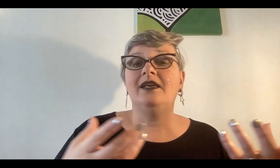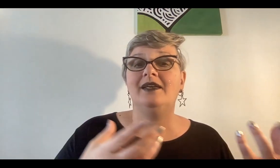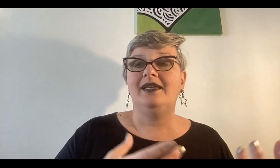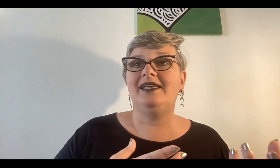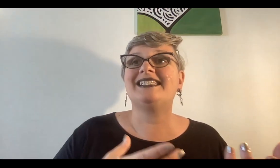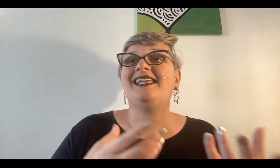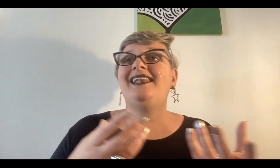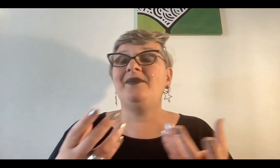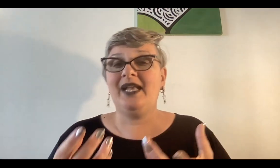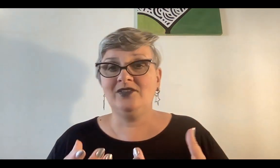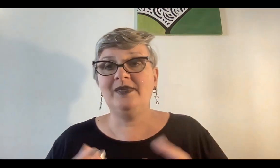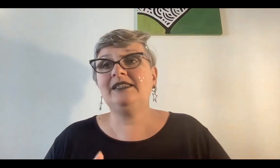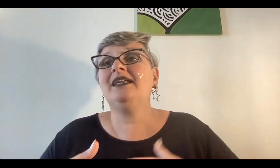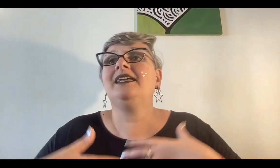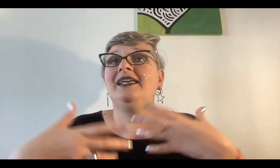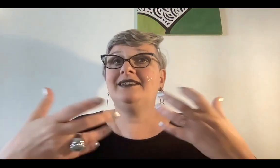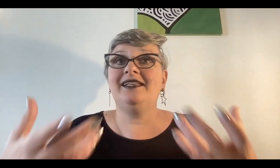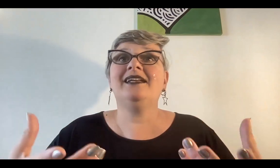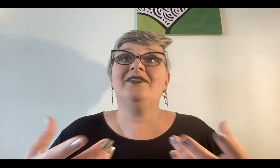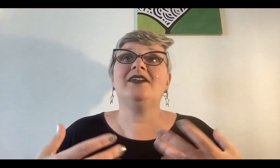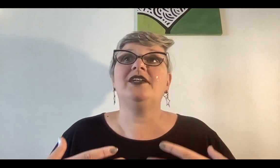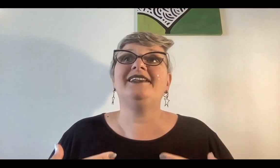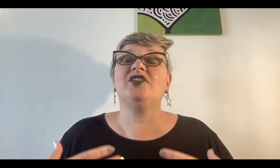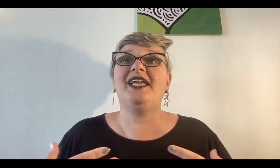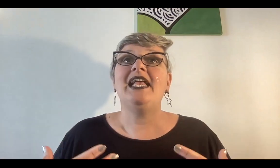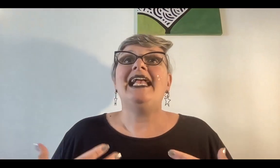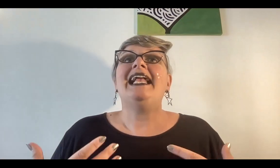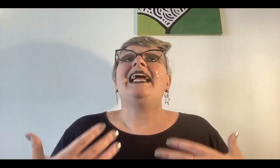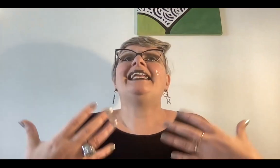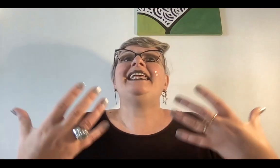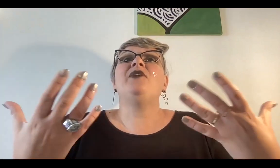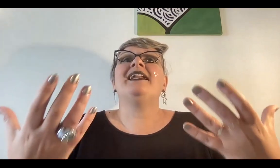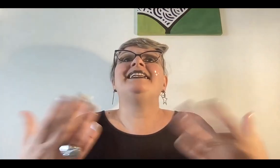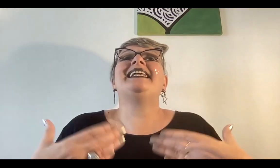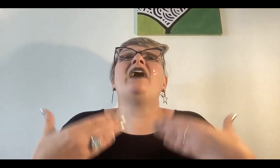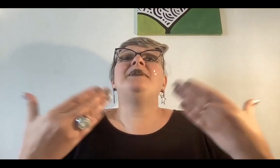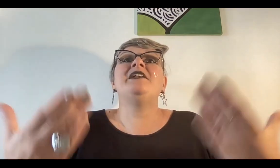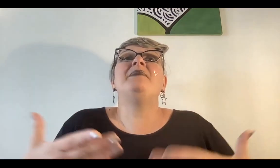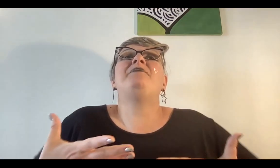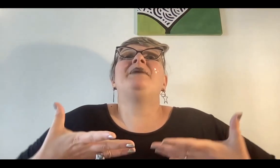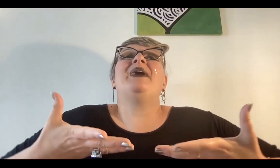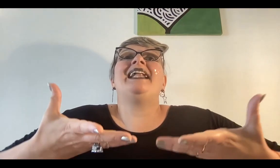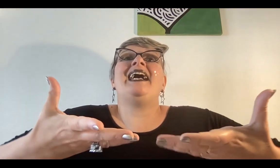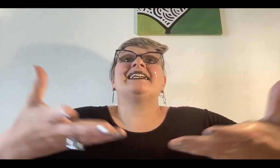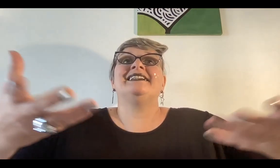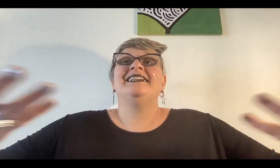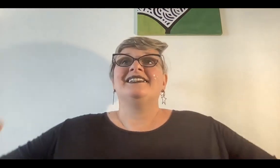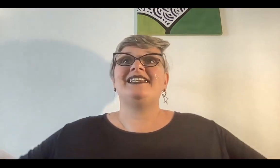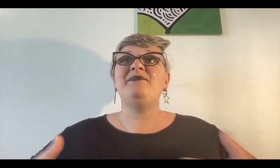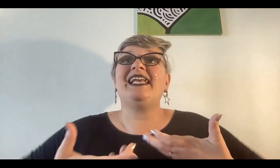celebrando el Beltane que tiene que ver con esto de quiero agradecer abrirme preparar mis